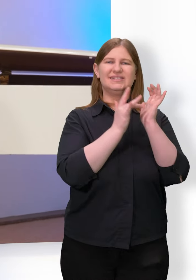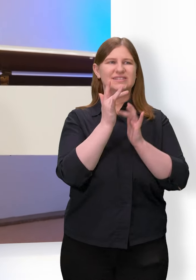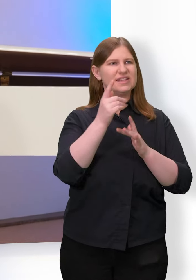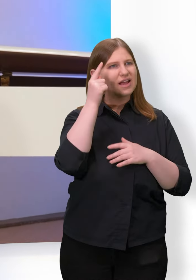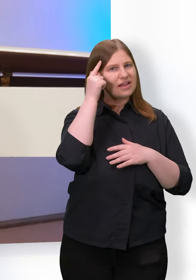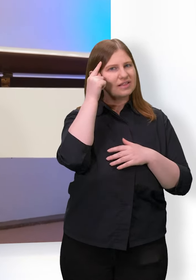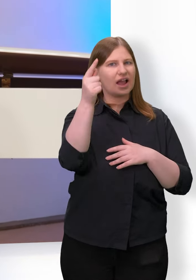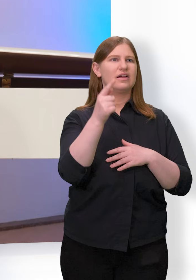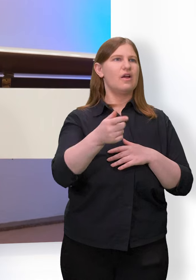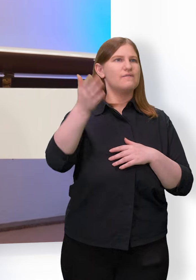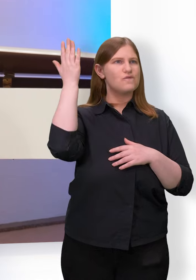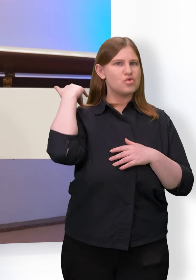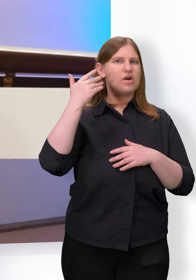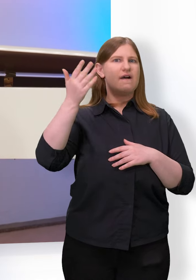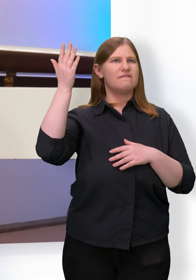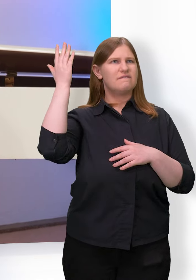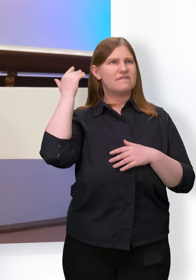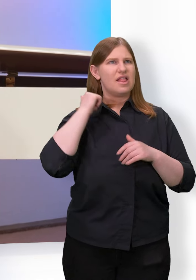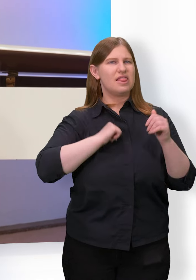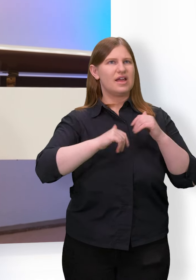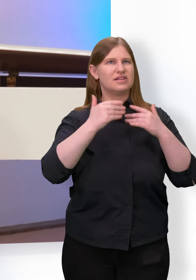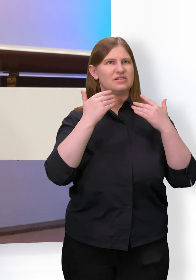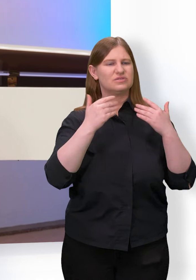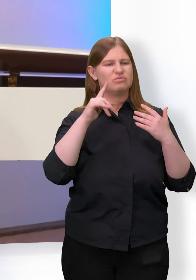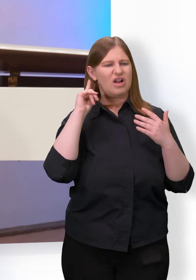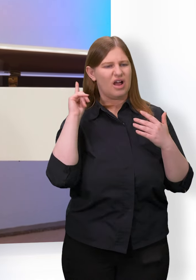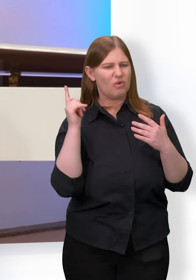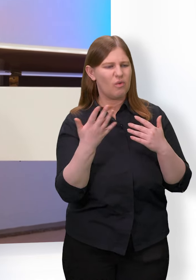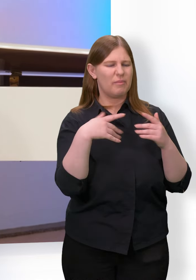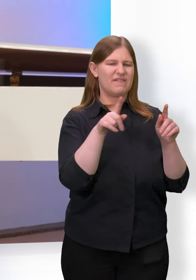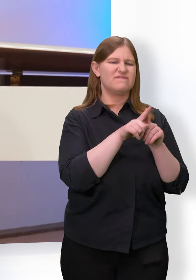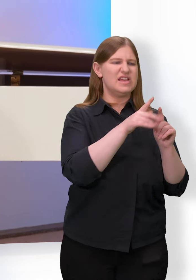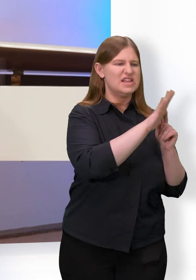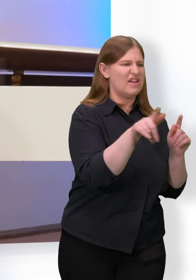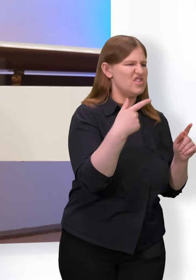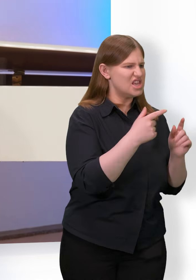war, früher war das da leider auch so, dass man auch da versucht hat, Menschen und Kinder das irgendwie so einzutrichtern.